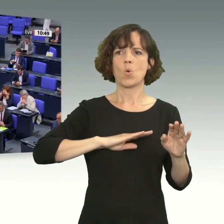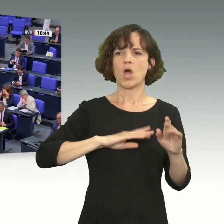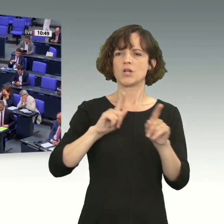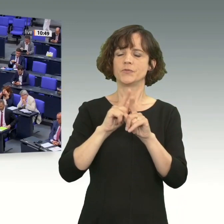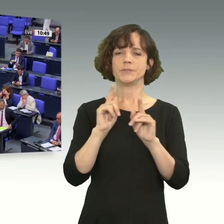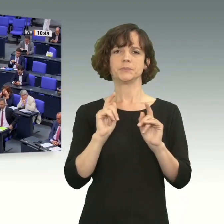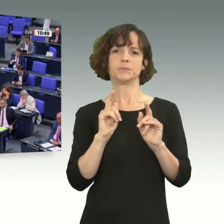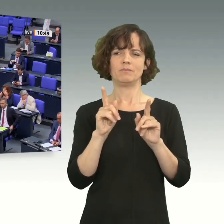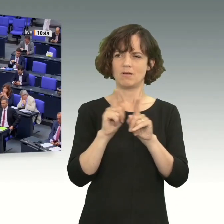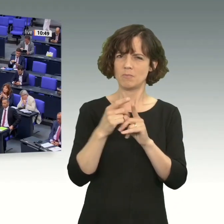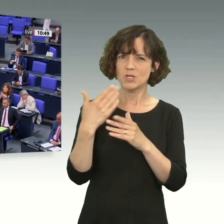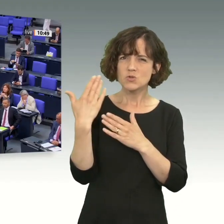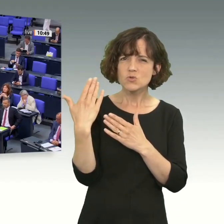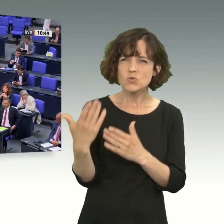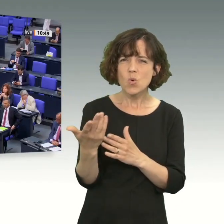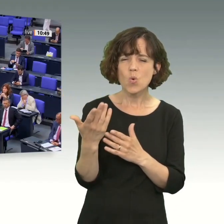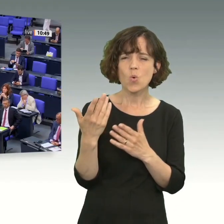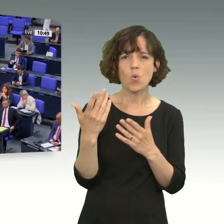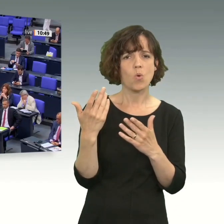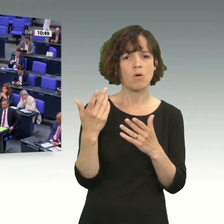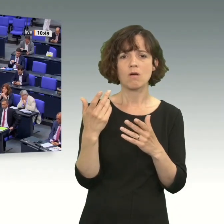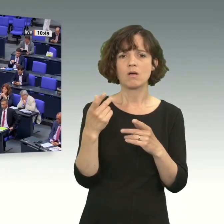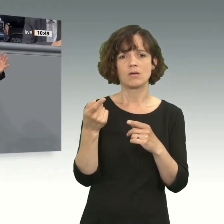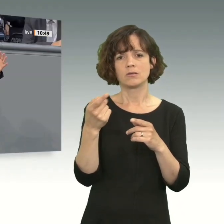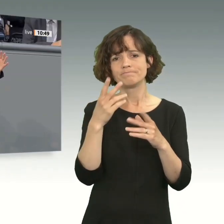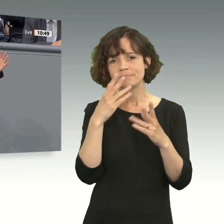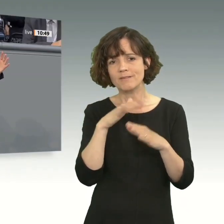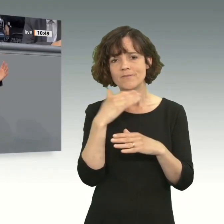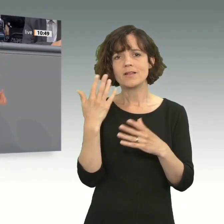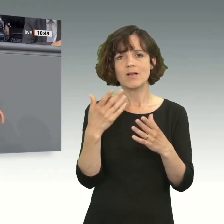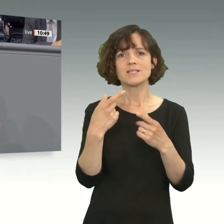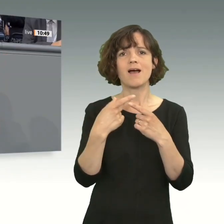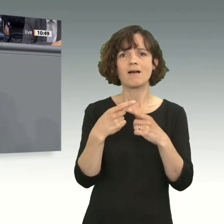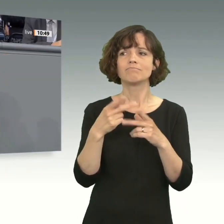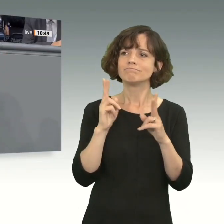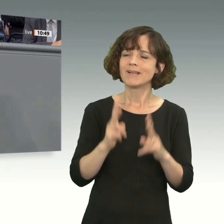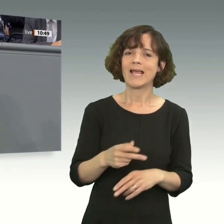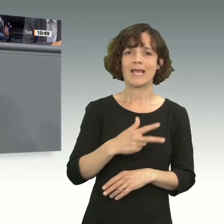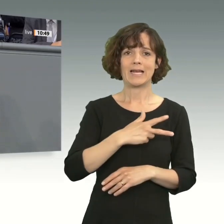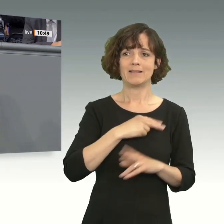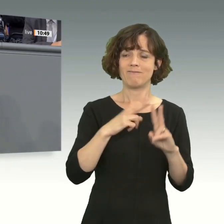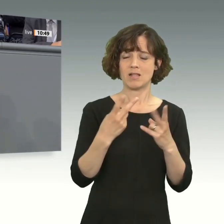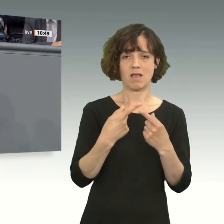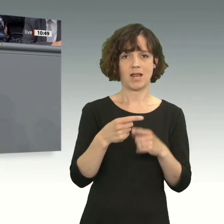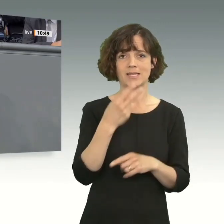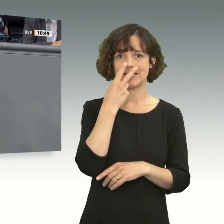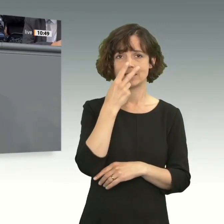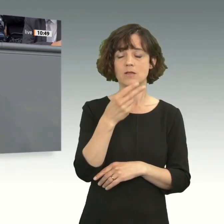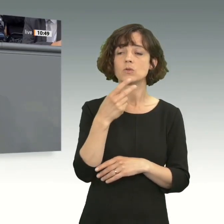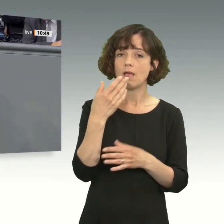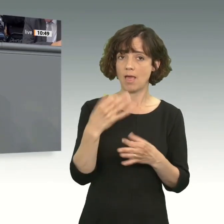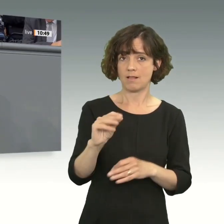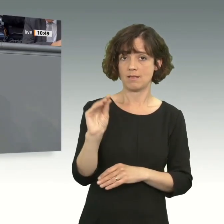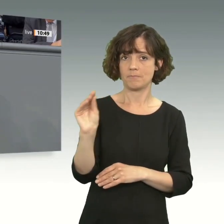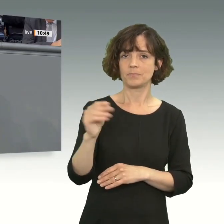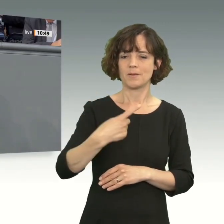Hochsitz. Aber unter diesem Hochsitz sind ganz, ganz viele andere Realitäten in dieser Welt. Und ich kann Ihnen nur sagen, bei uns sagt